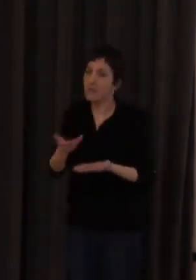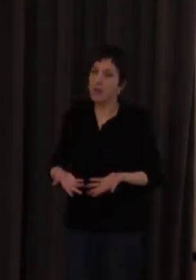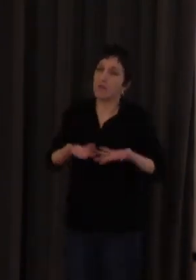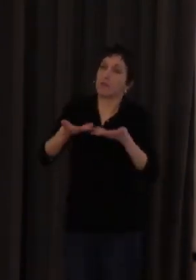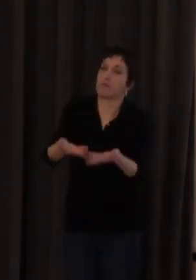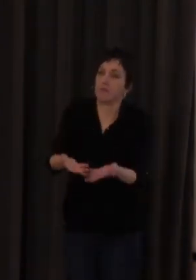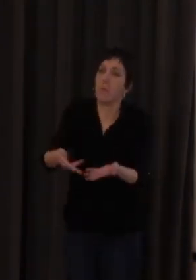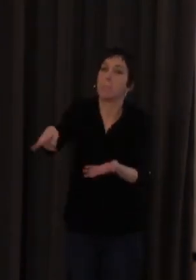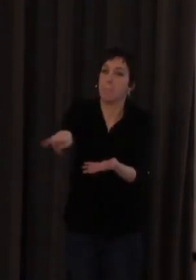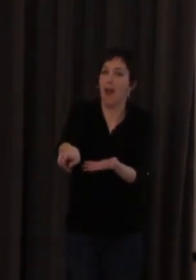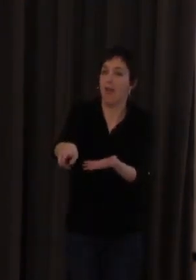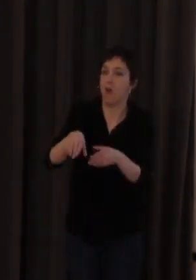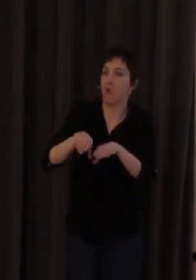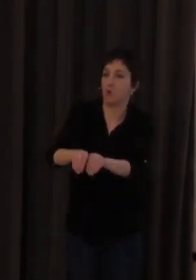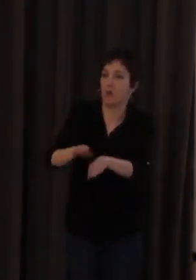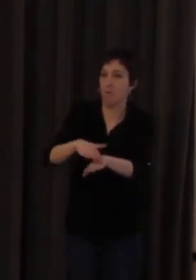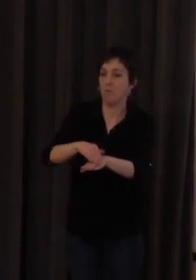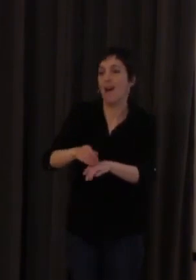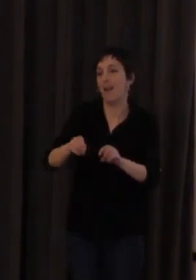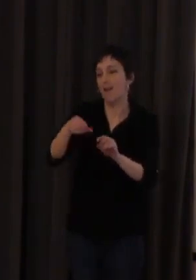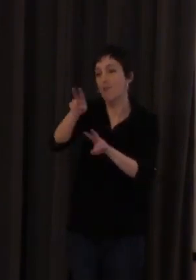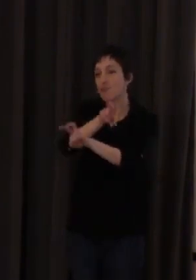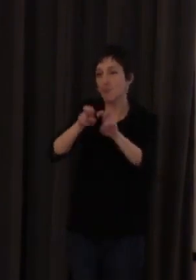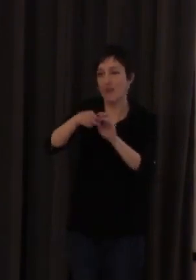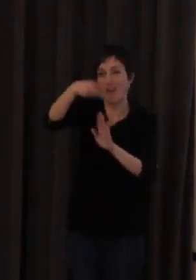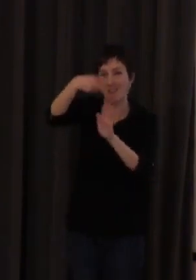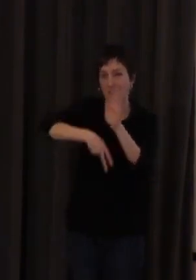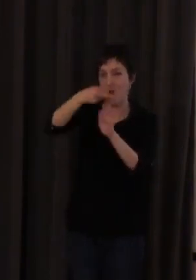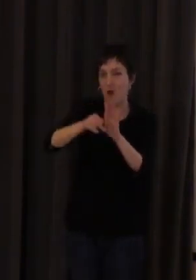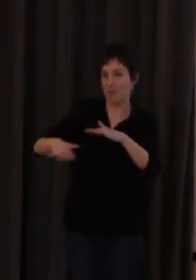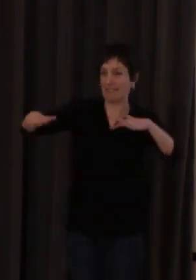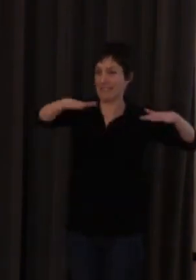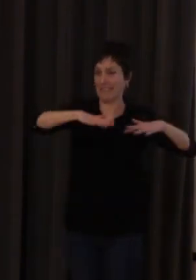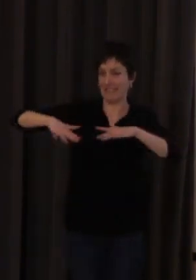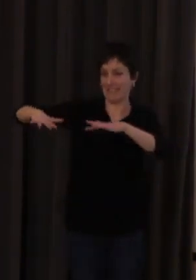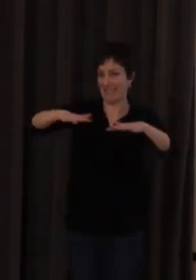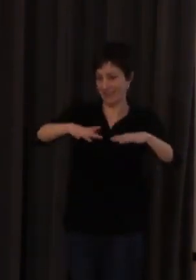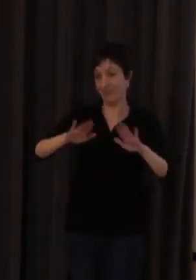muy fuerte a esta estandarización pero claro otra utopía